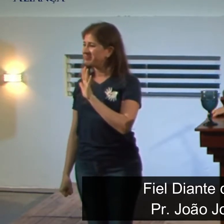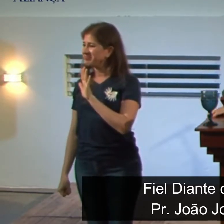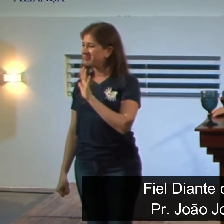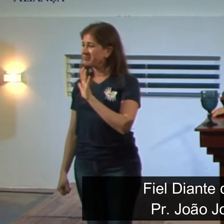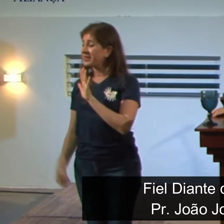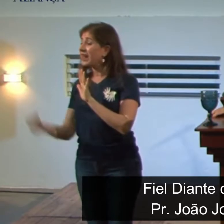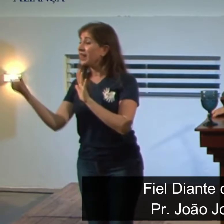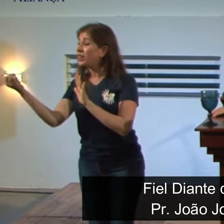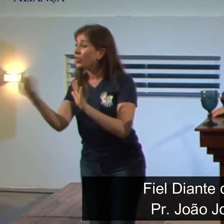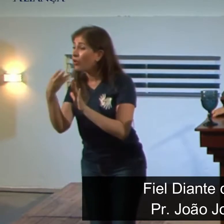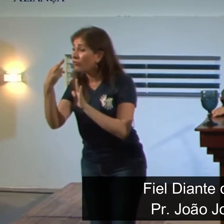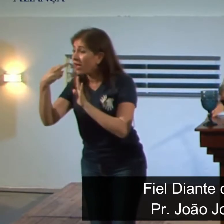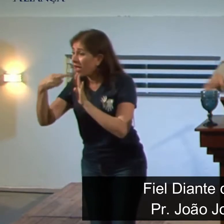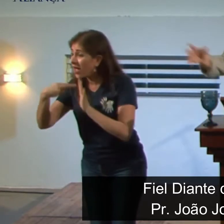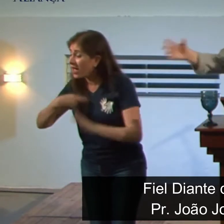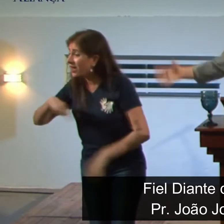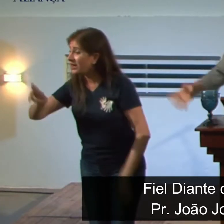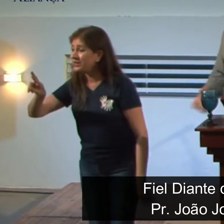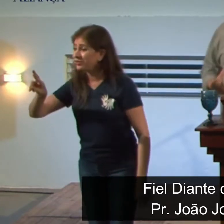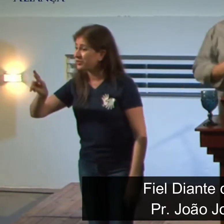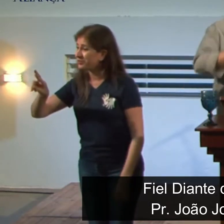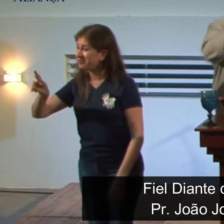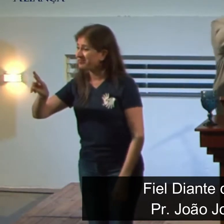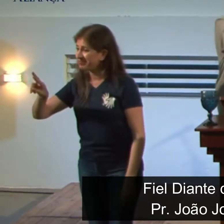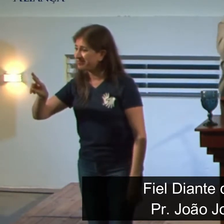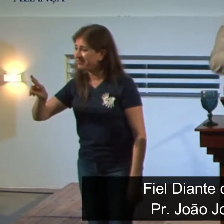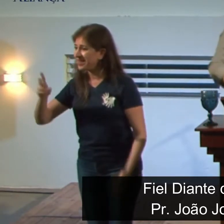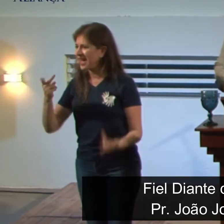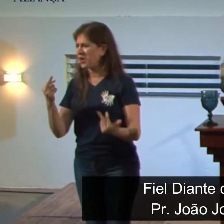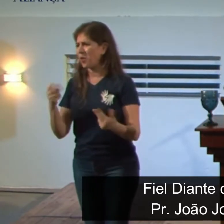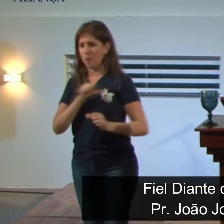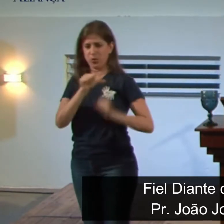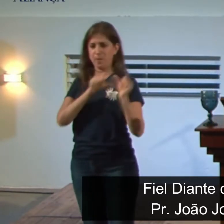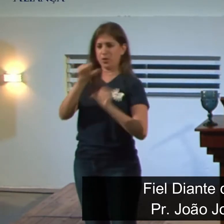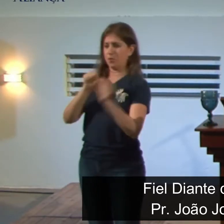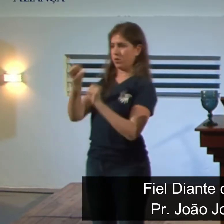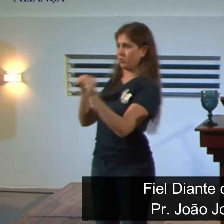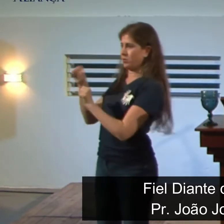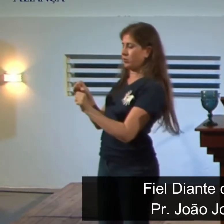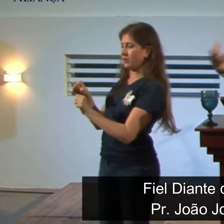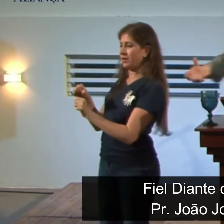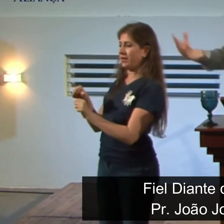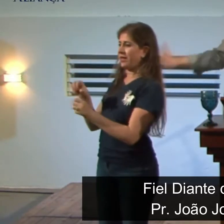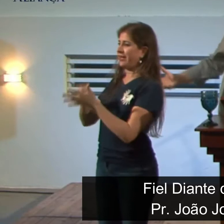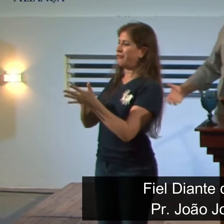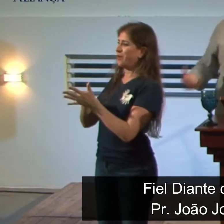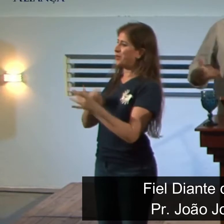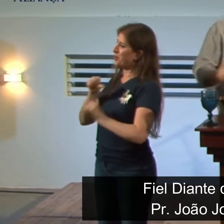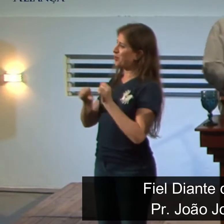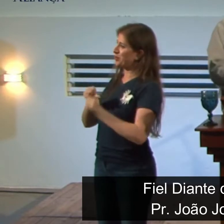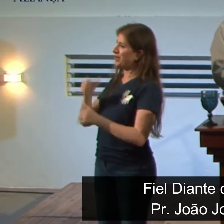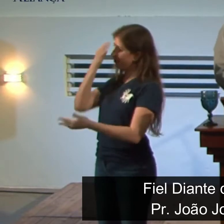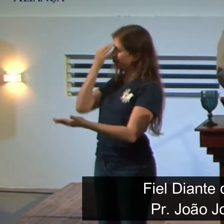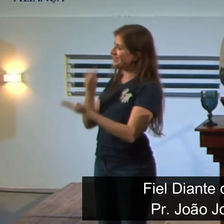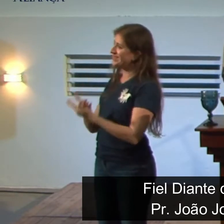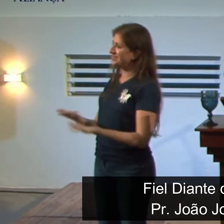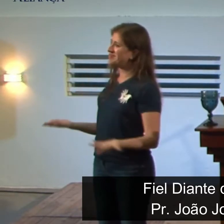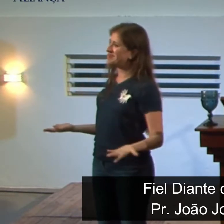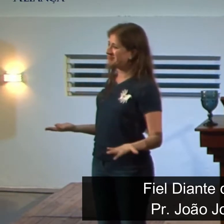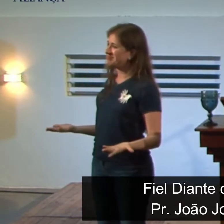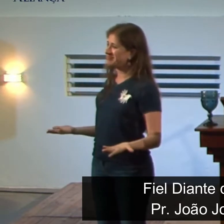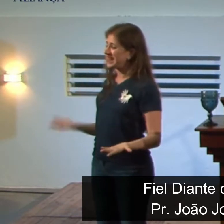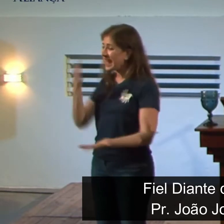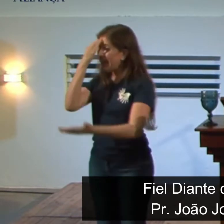nova religião, claro. Não podiam mudar tudo e deixar o coração crendo num outro deus. Eles tinham que crer em seus deuses.